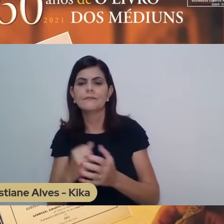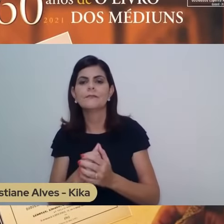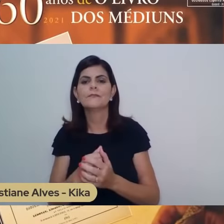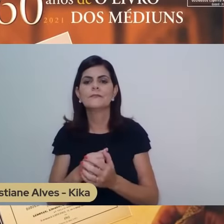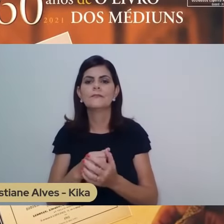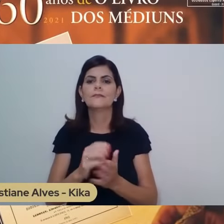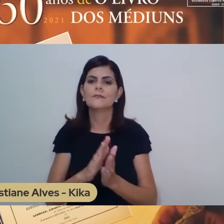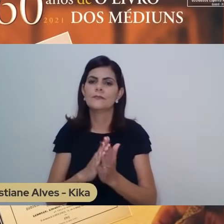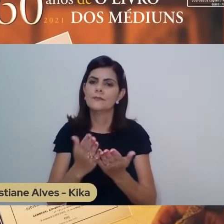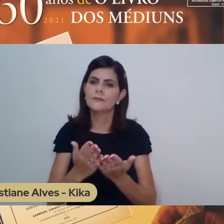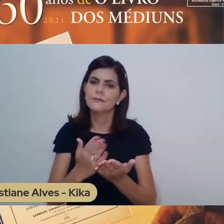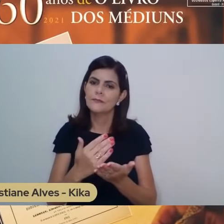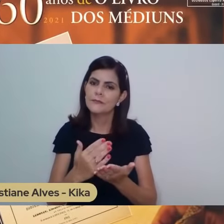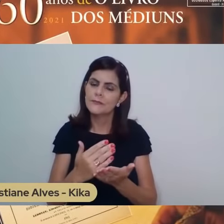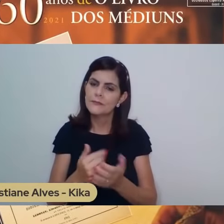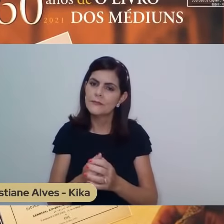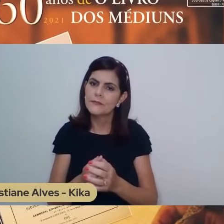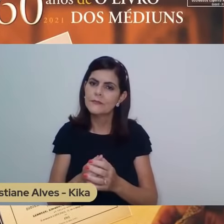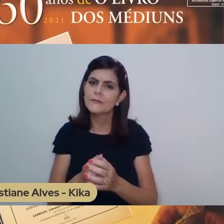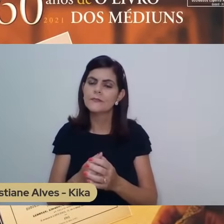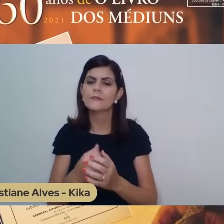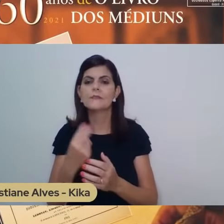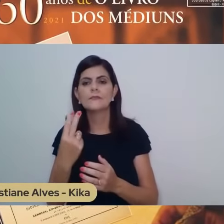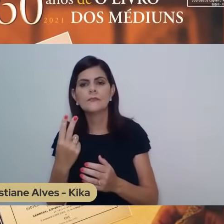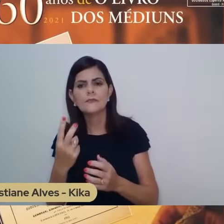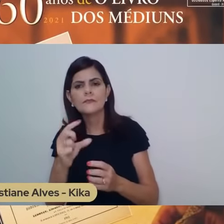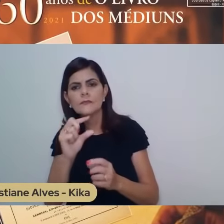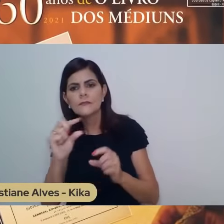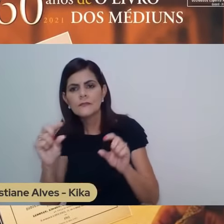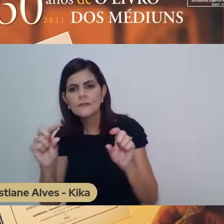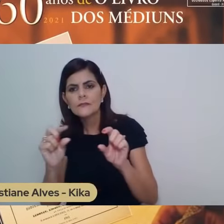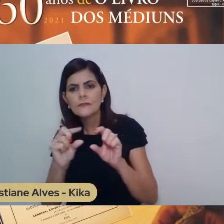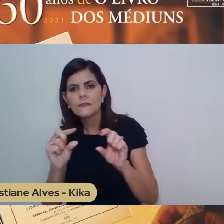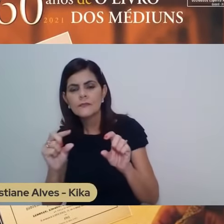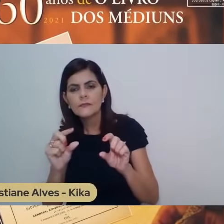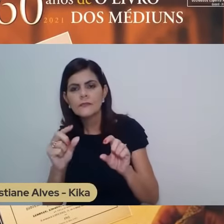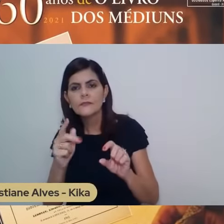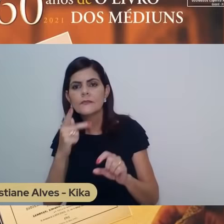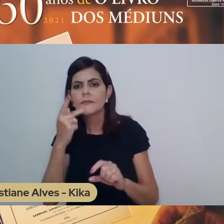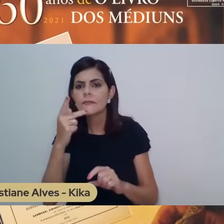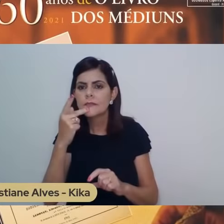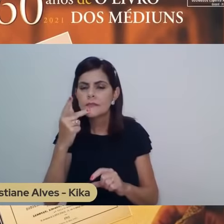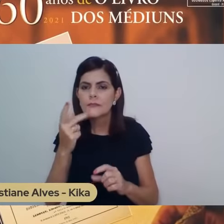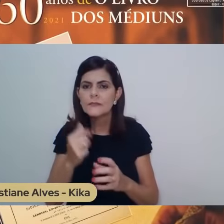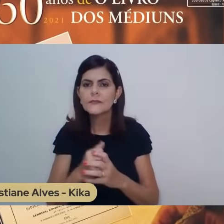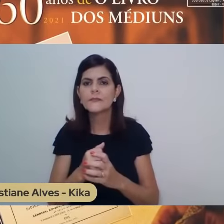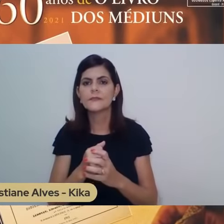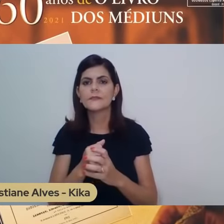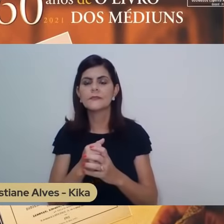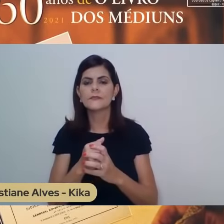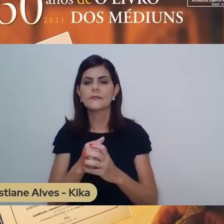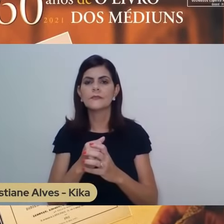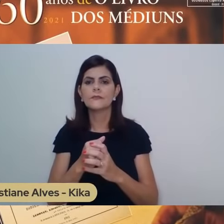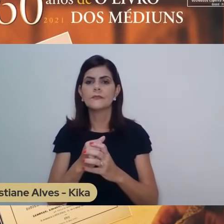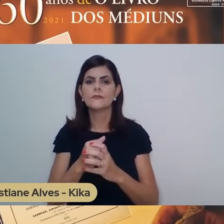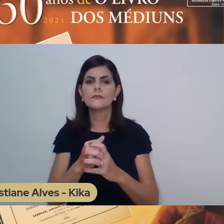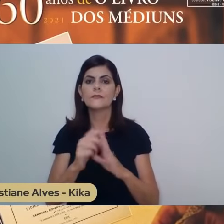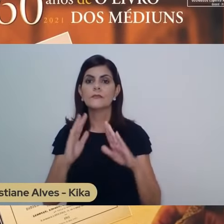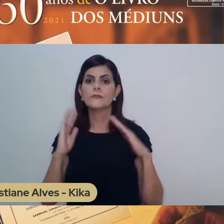quando, já no segundo parágrafo, ele diz assim, em torno dele,